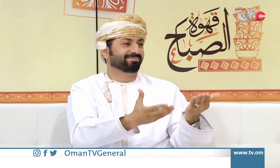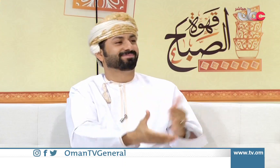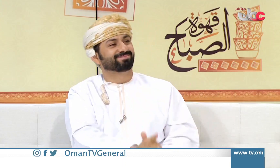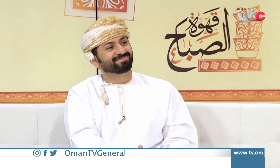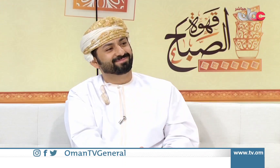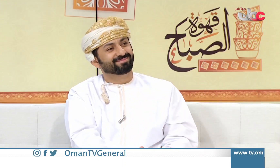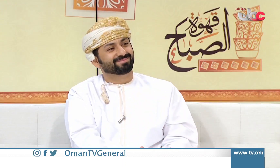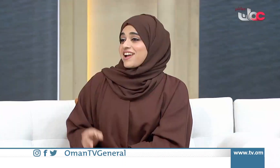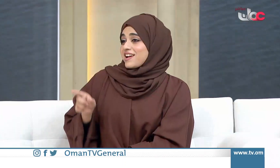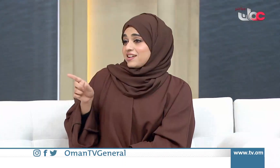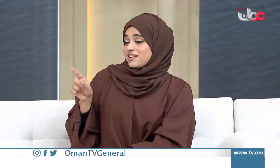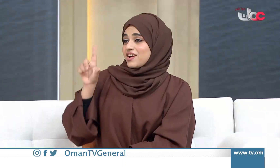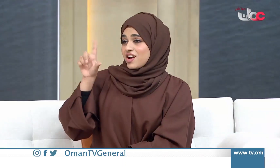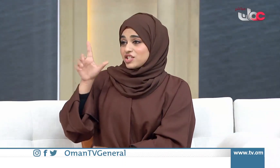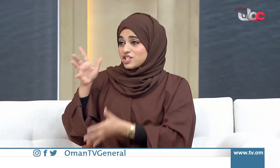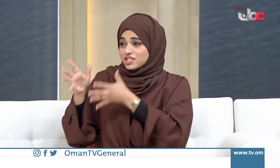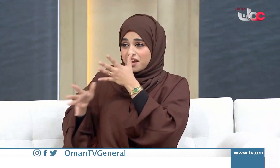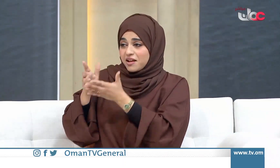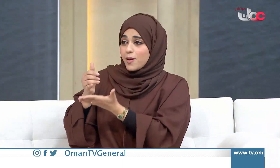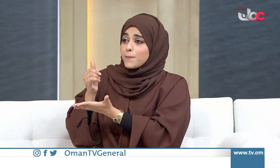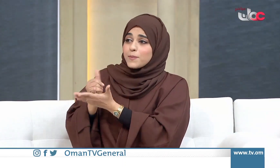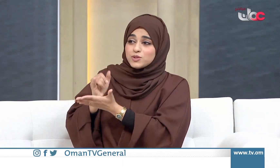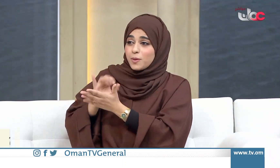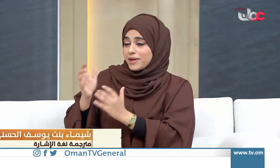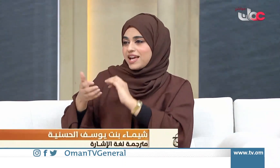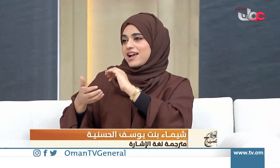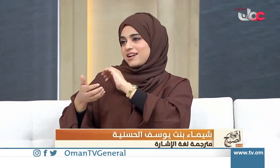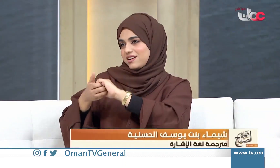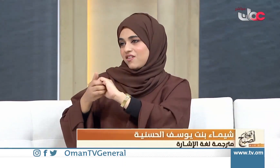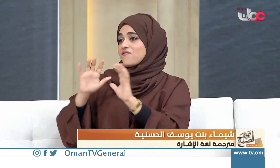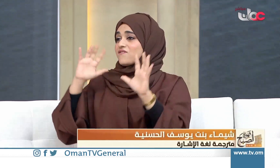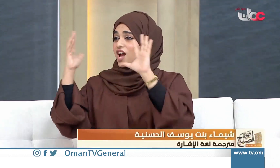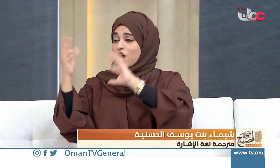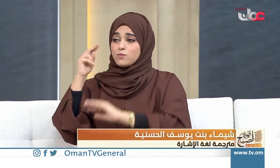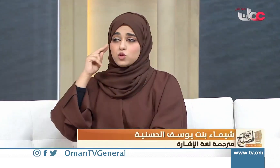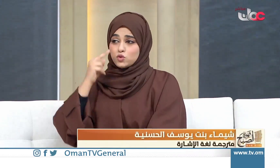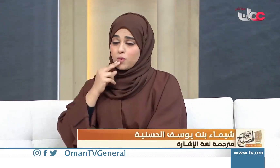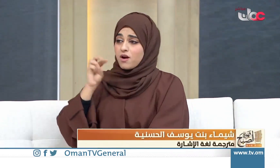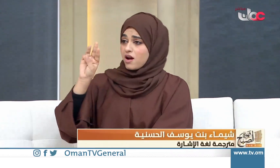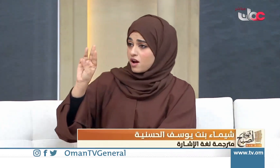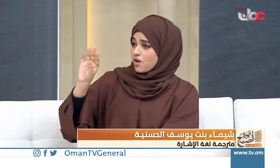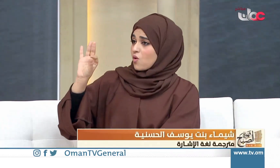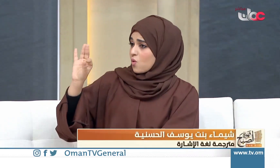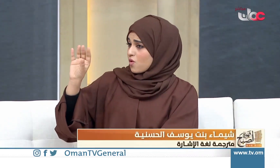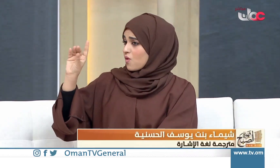اللي اعتمدوا كذلك اليوم العالمي للغة الإشارة تم اعتماده من قبل الاتحاد